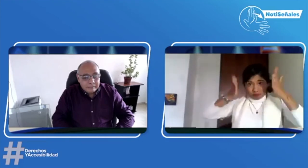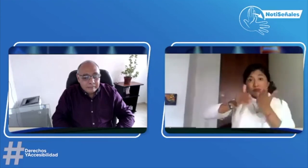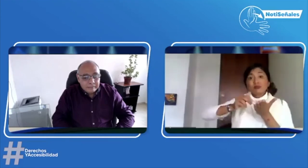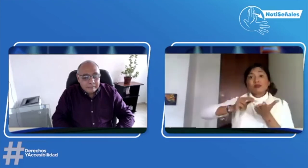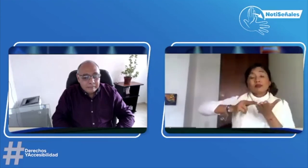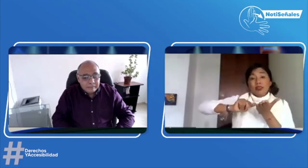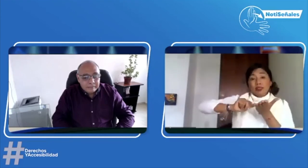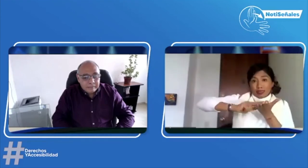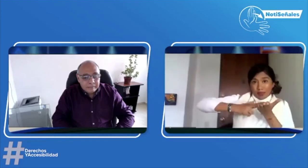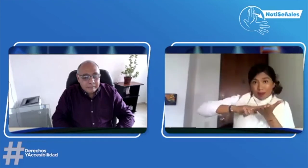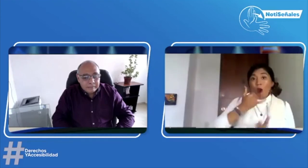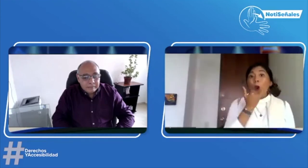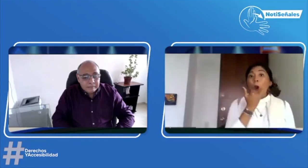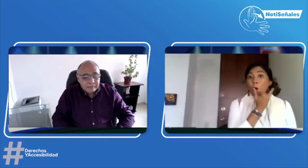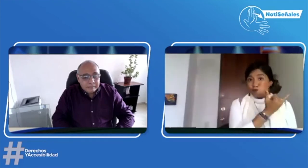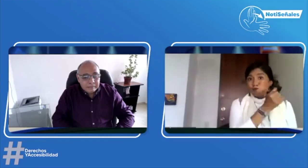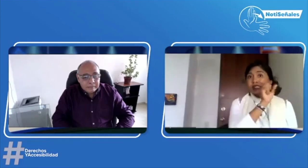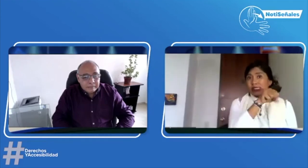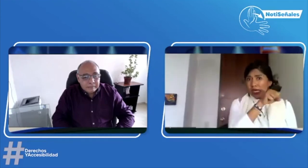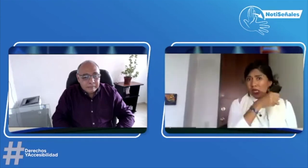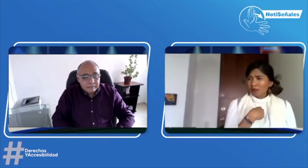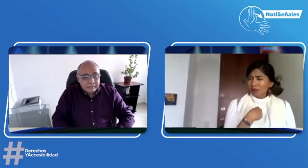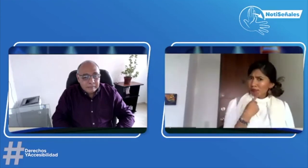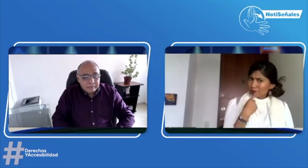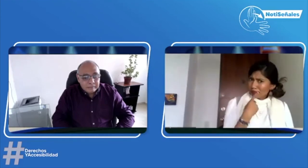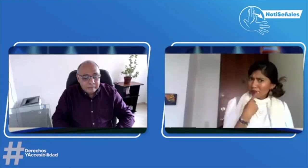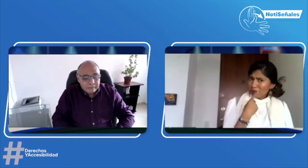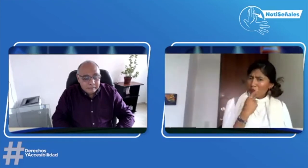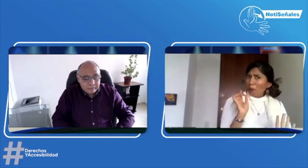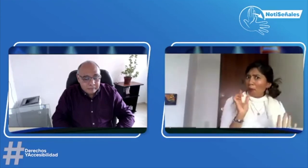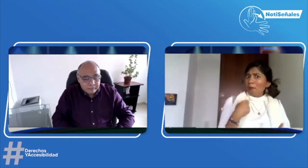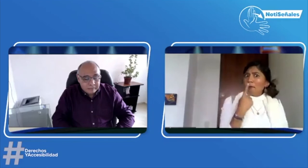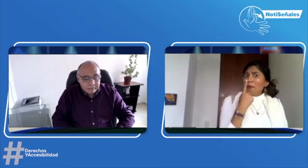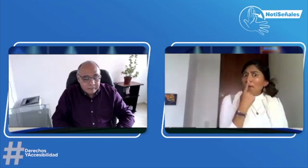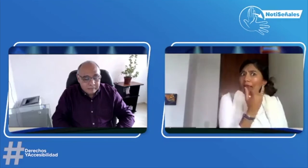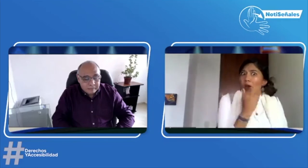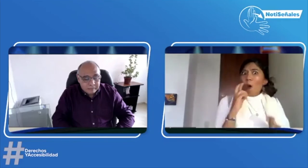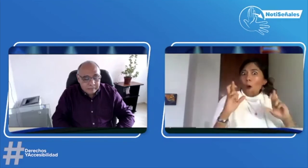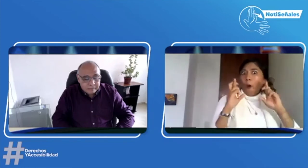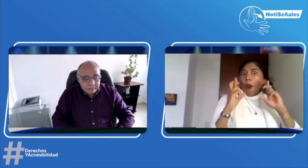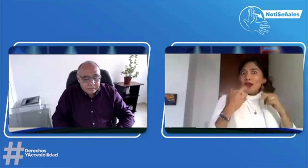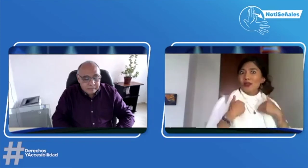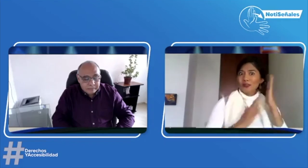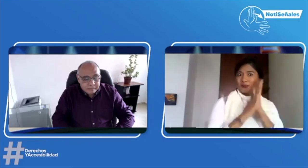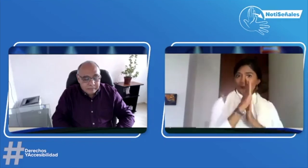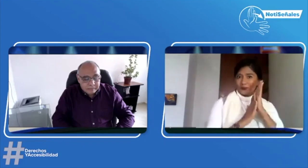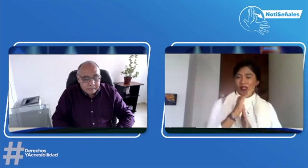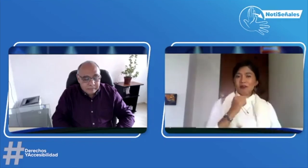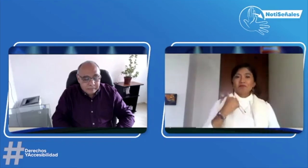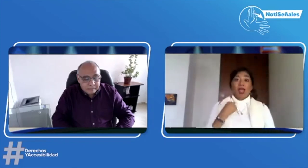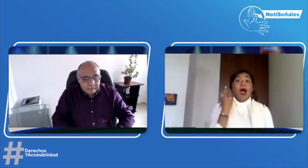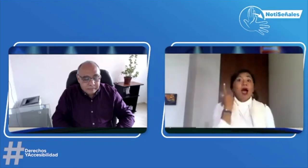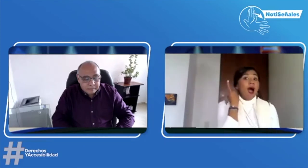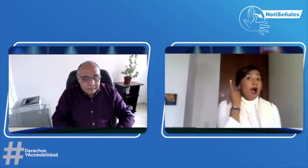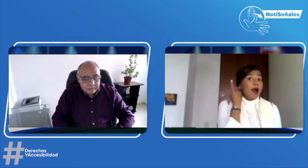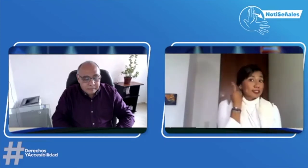servicio de interpretación. Yo sé que dentro de la registraduría hay intérpretes, pero, pues, vamos a ver este año cómo nos va.